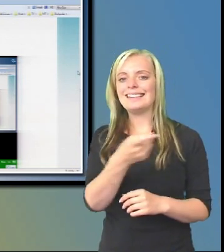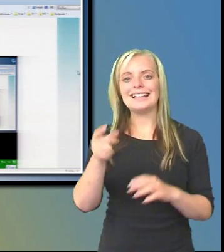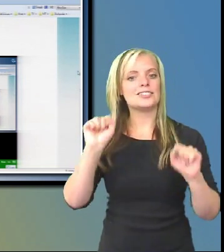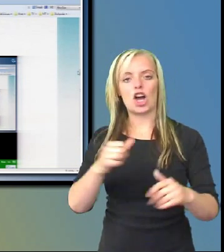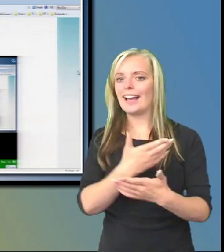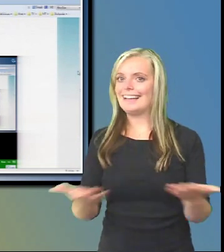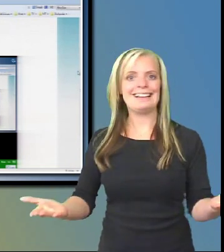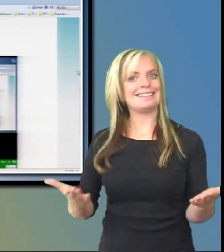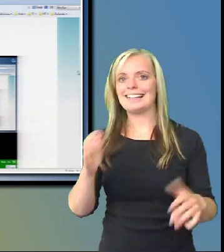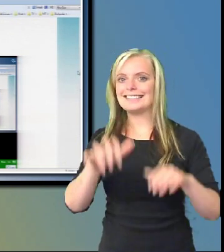säger.